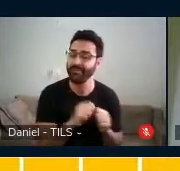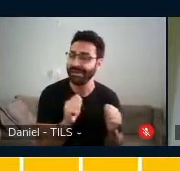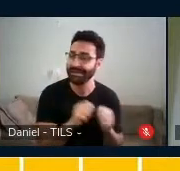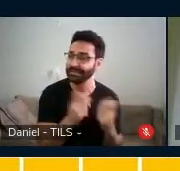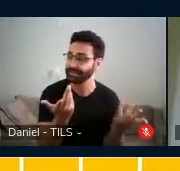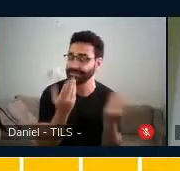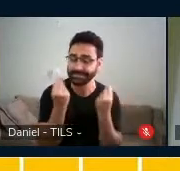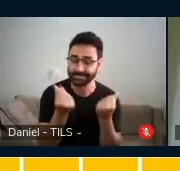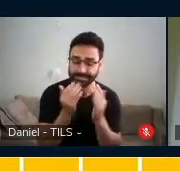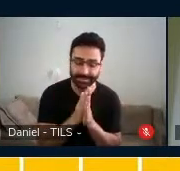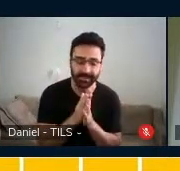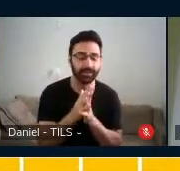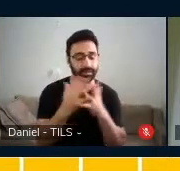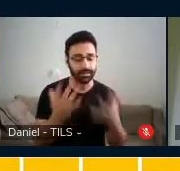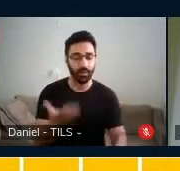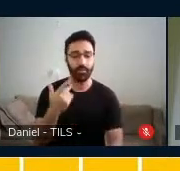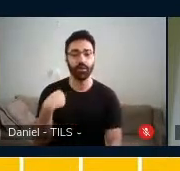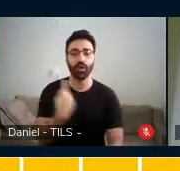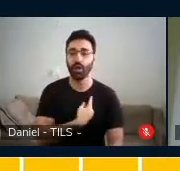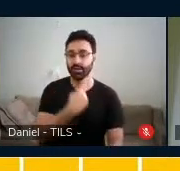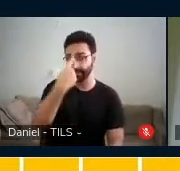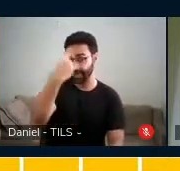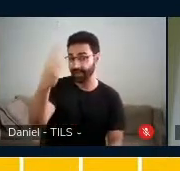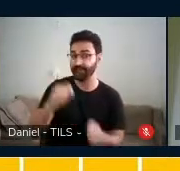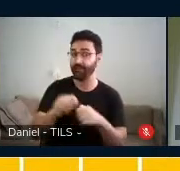pegou e...